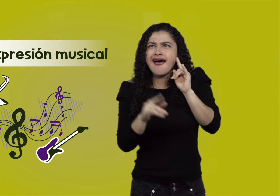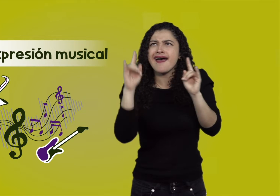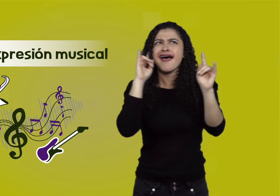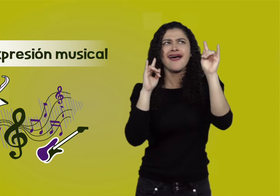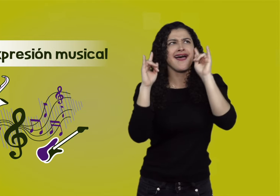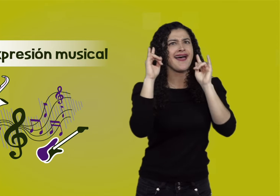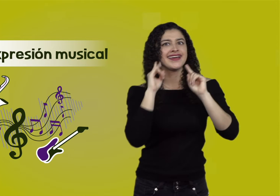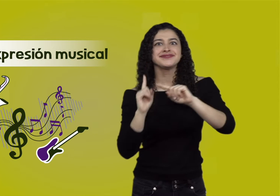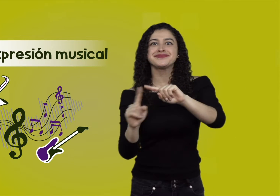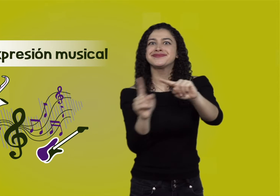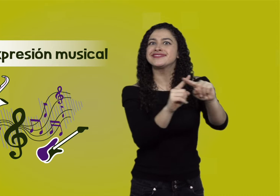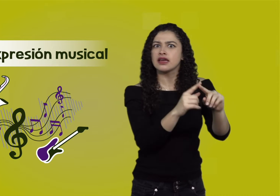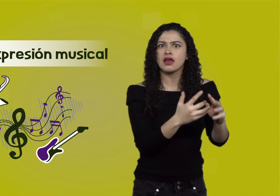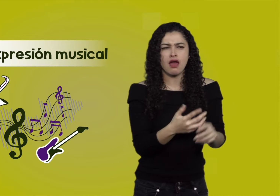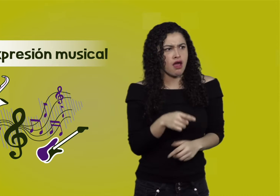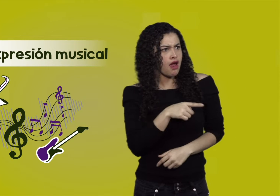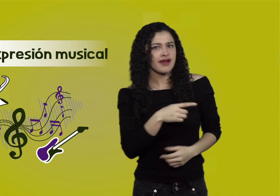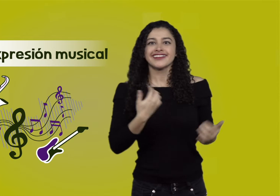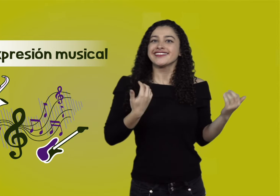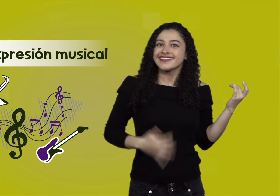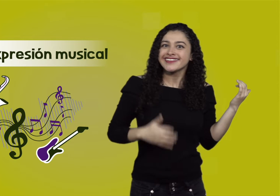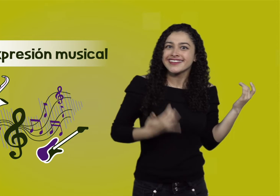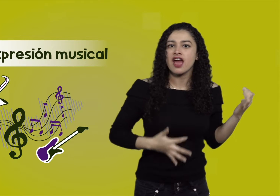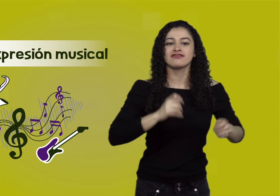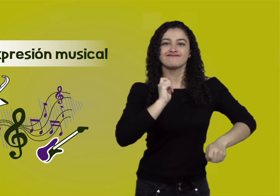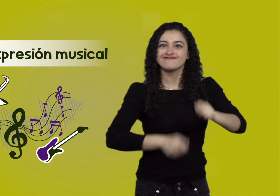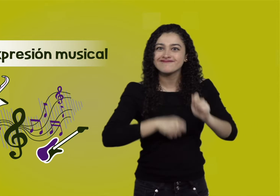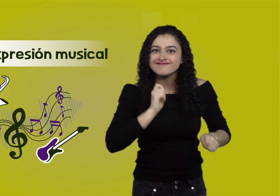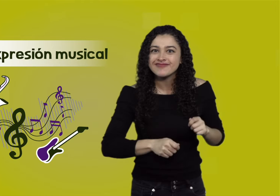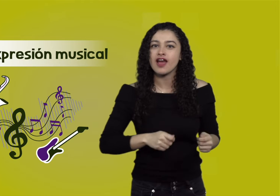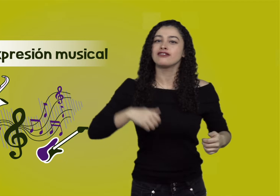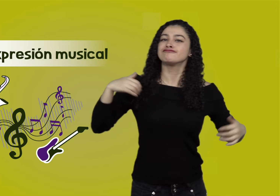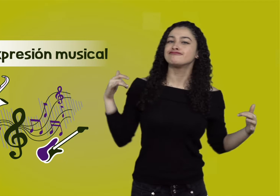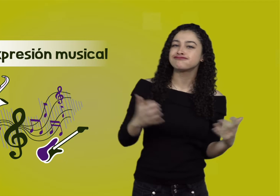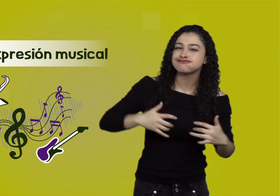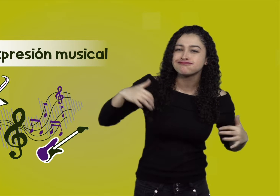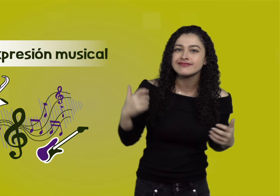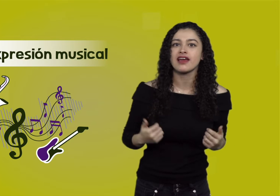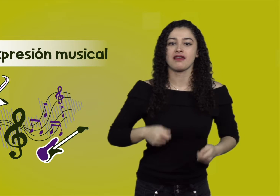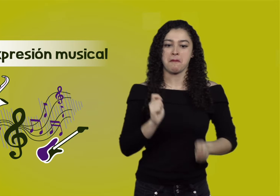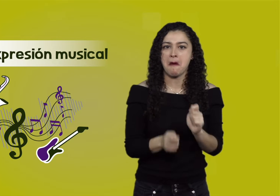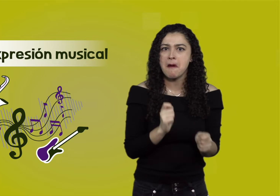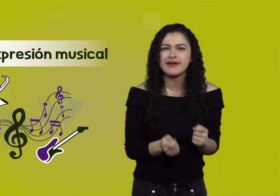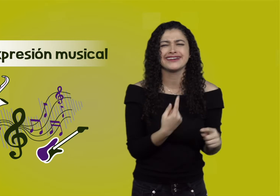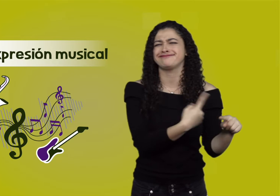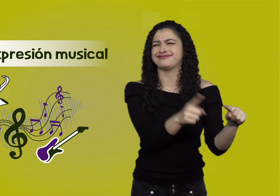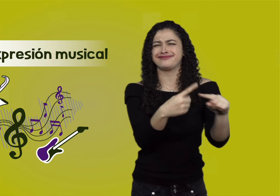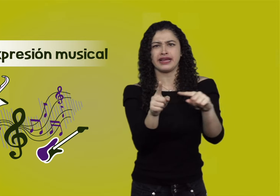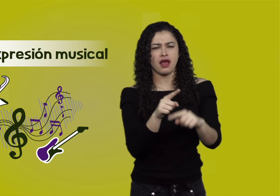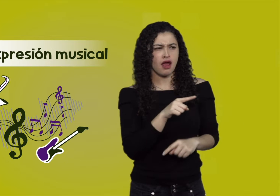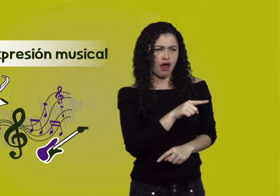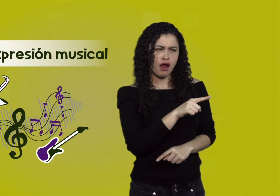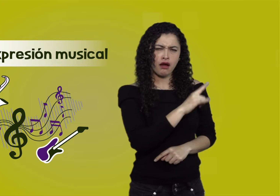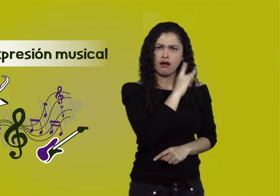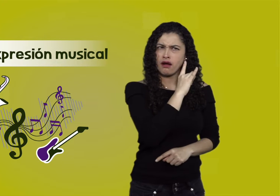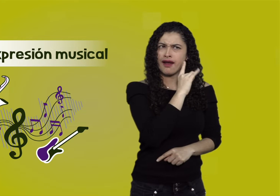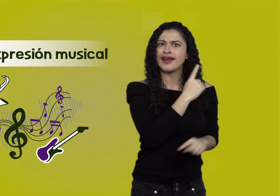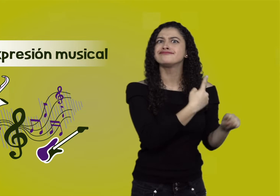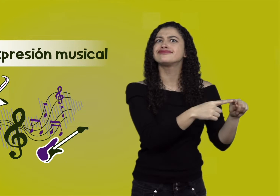cantar de las aves, entre otros más. También se promueve que los niños entren en contacto con diversos sonidos y